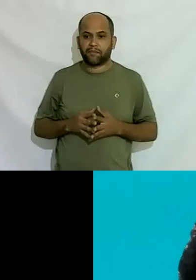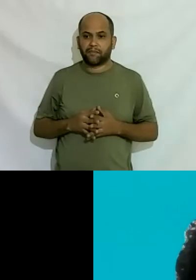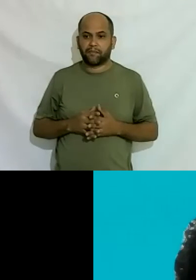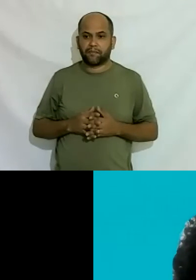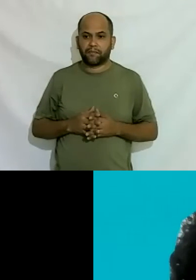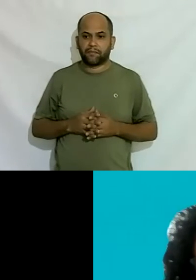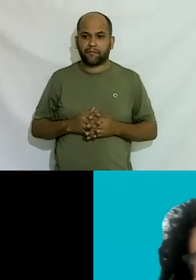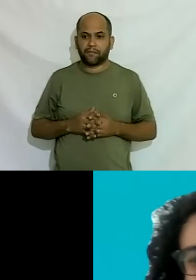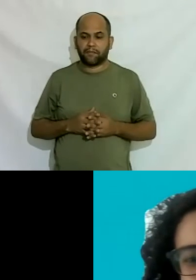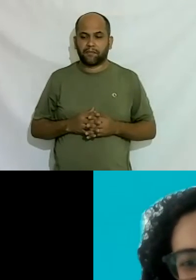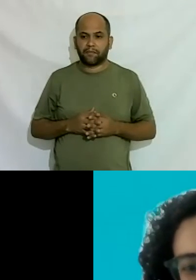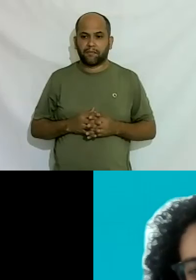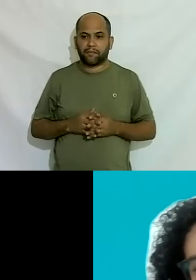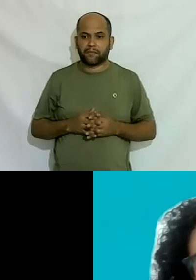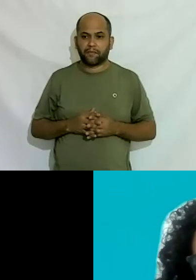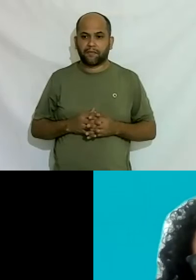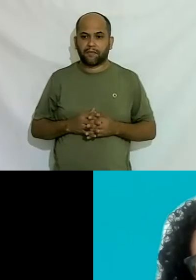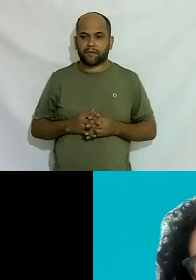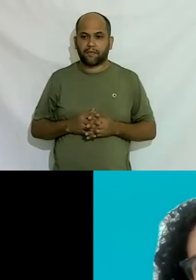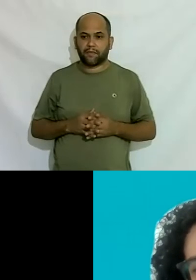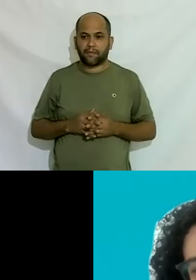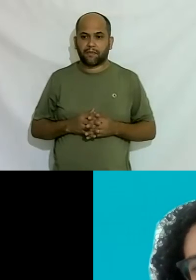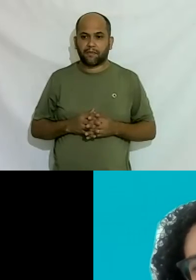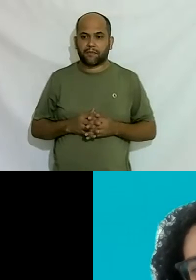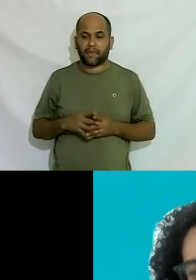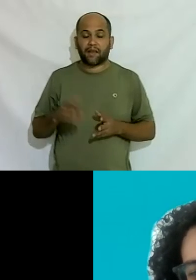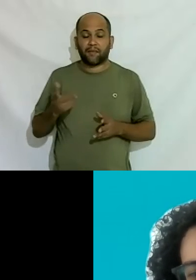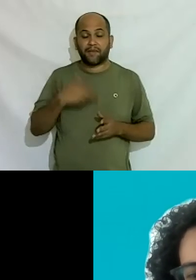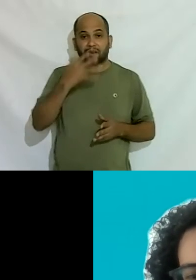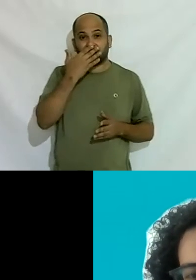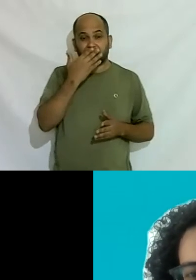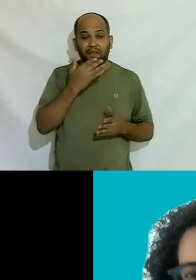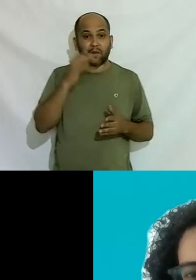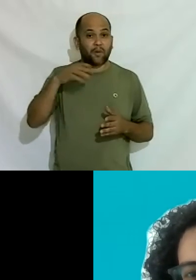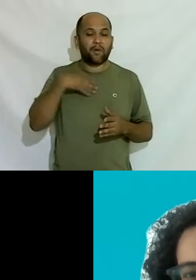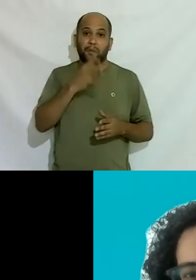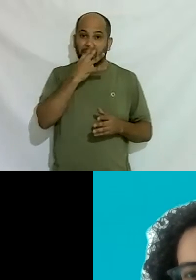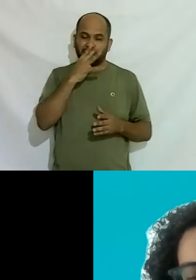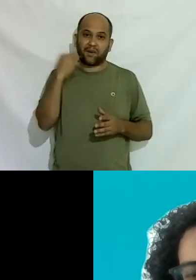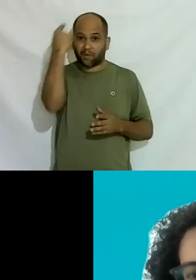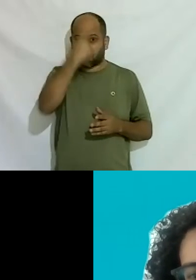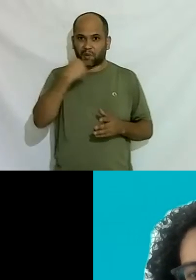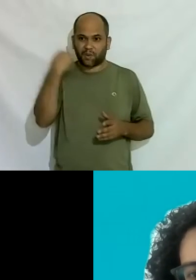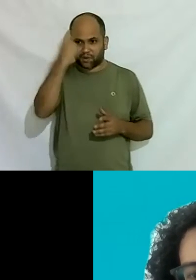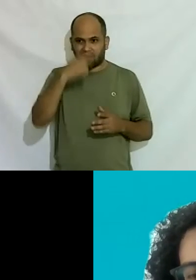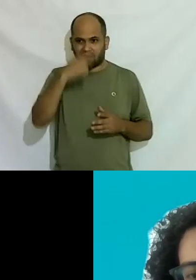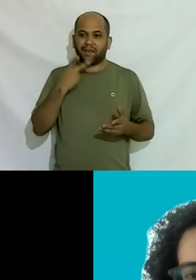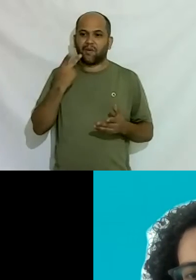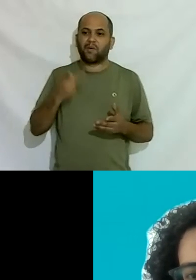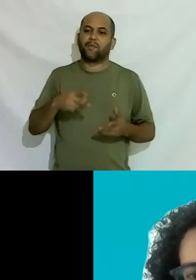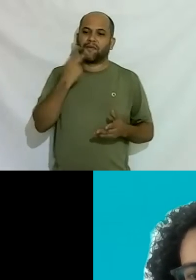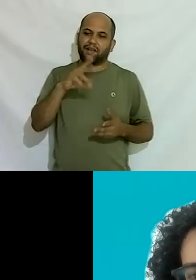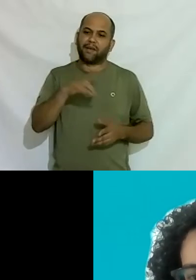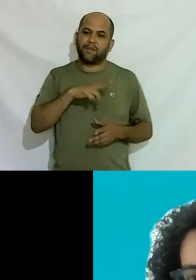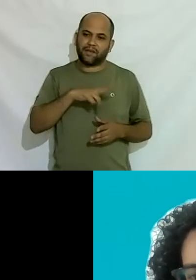o pessoal está dizendo que eu escutaria a Márcia eu escutaria a Márcia por horas por horas tem alguns relatos pessoais aqui